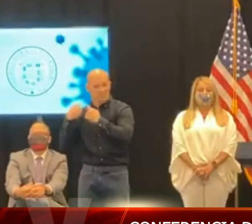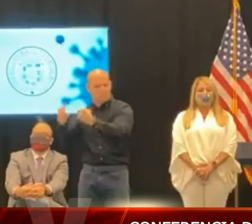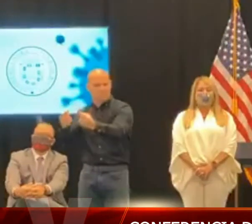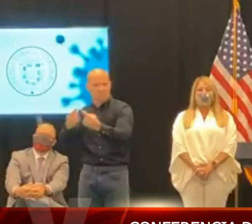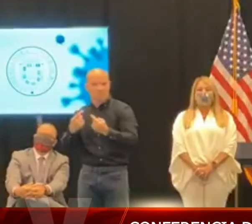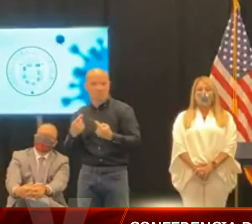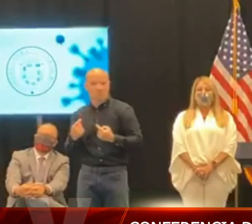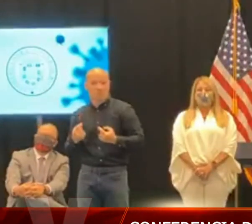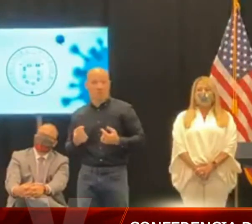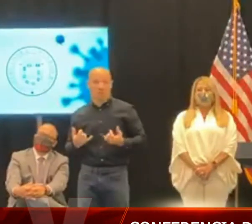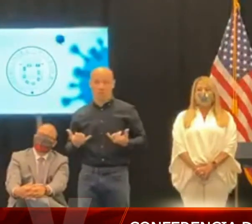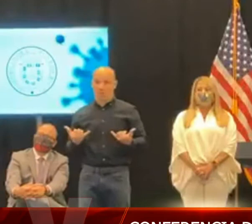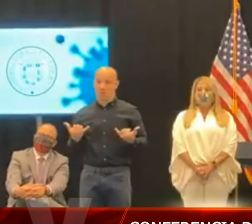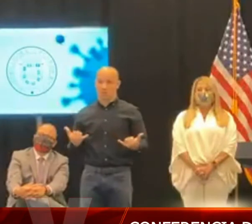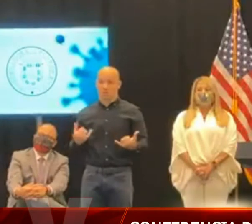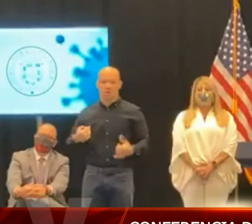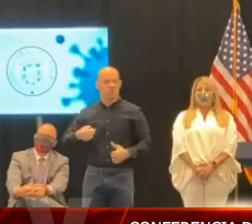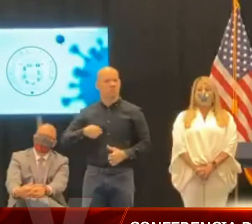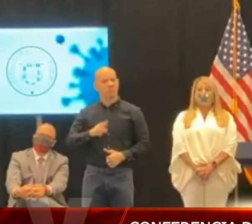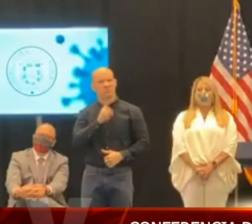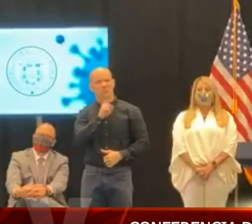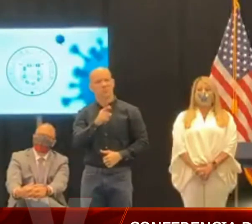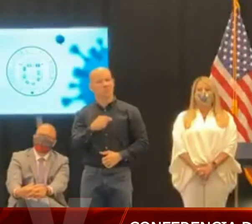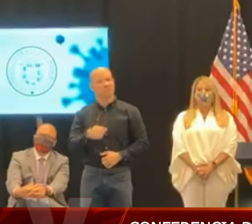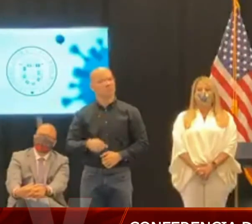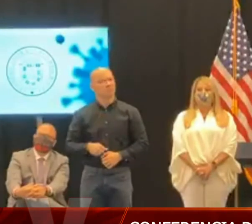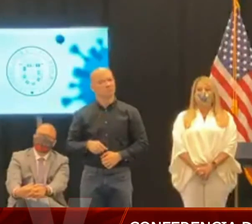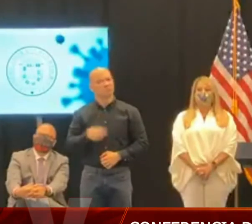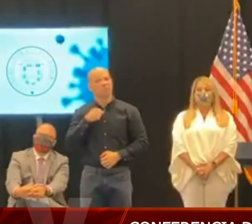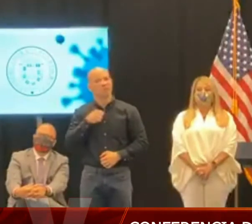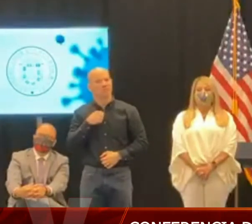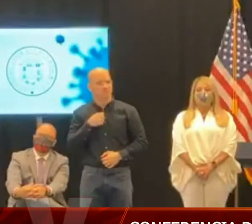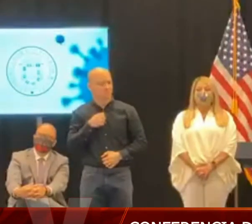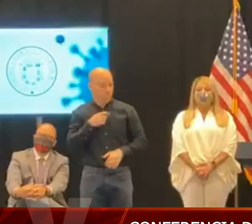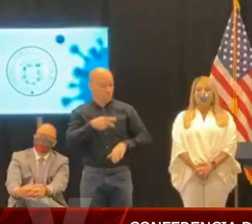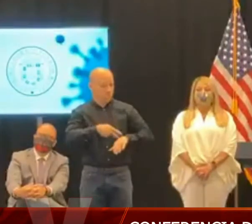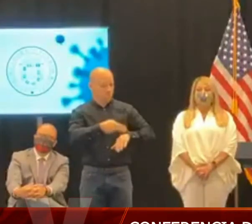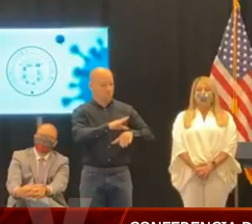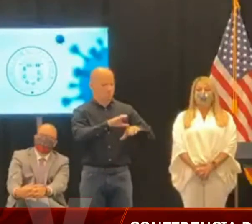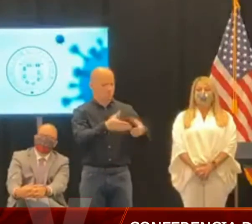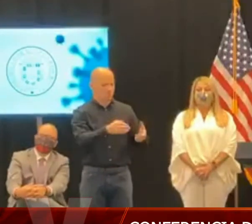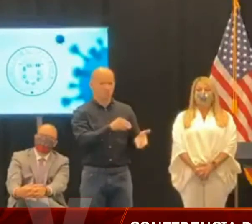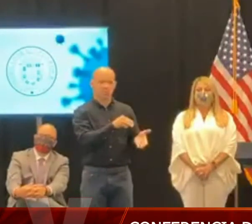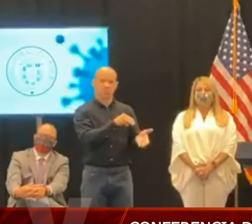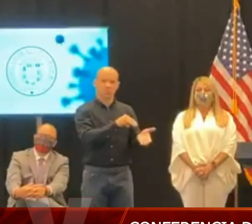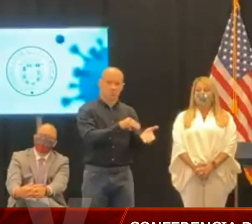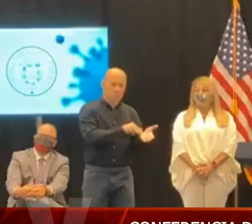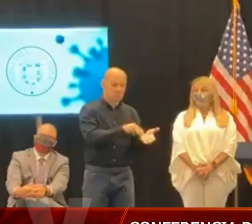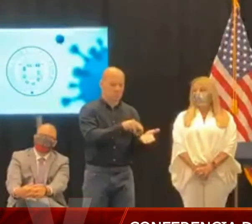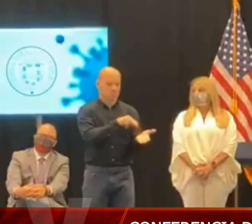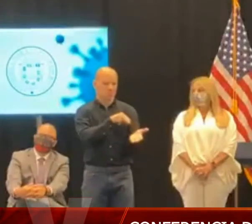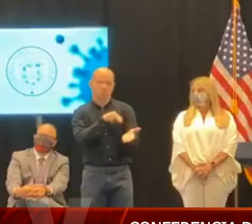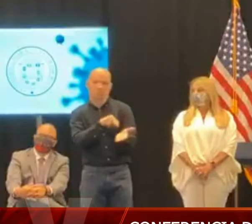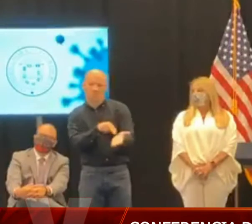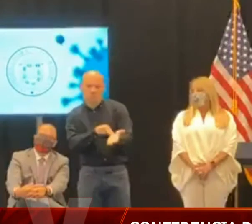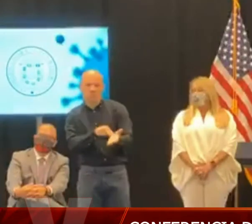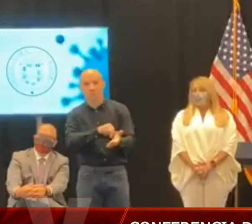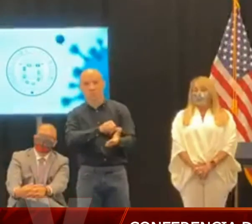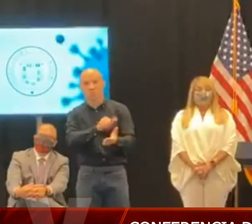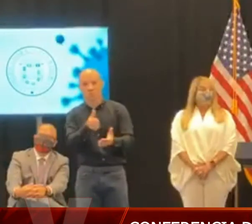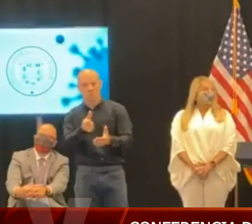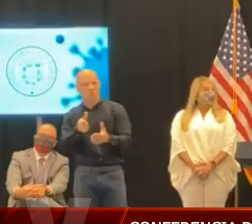tremendamente orgulloso de los médicos de Puerto Rico, enfermeros y otros trabajadores de salud,